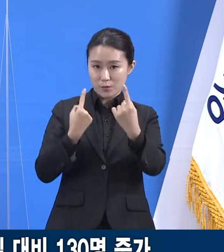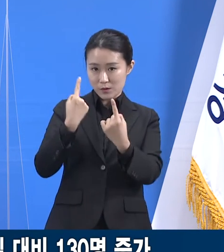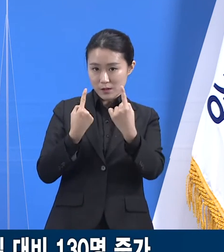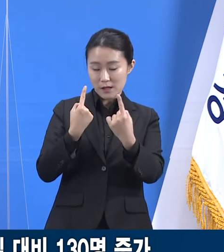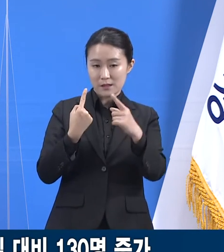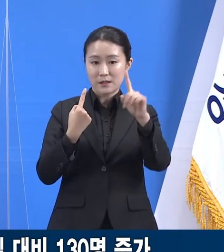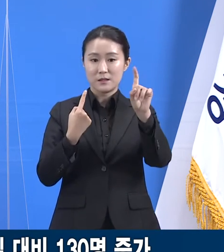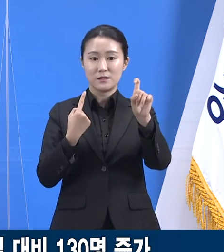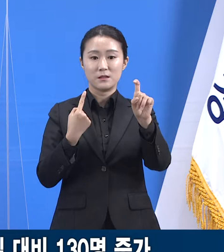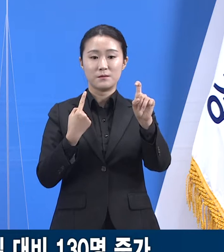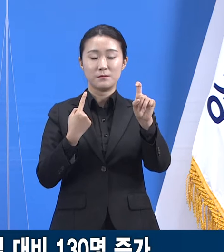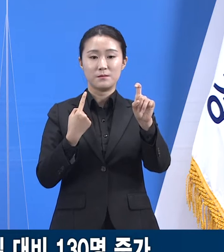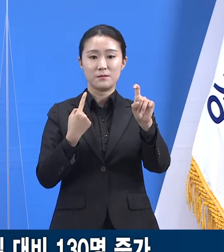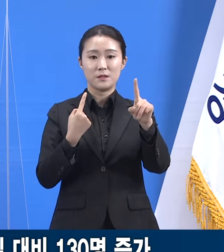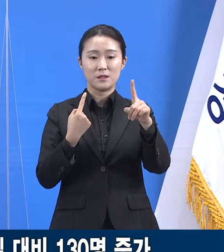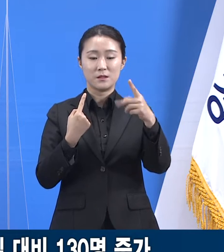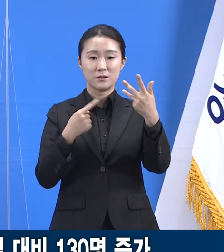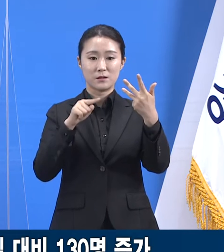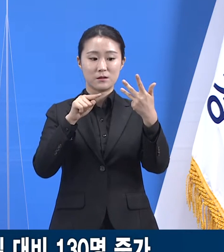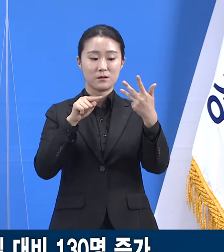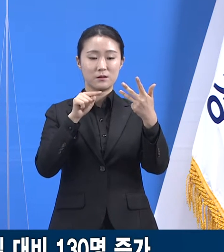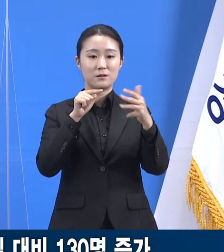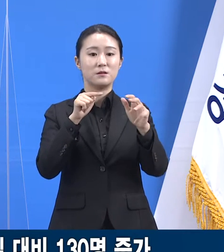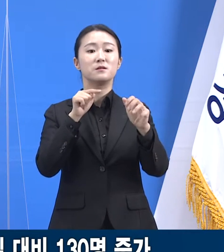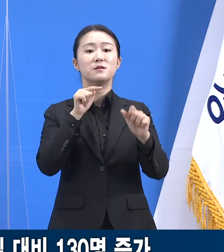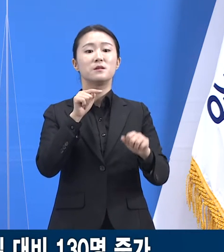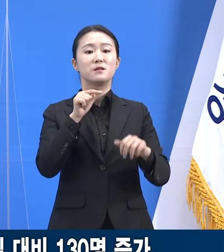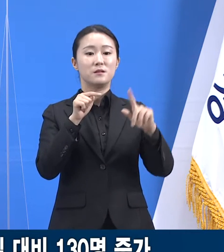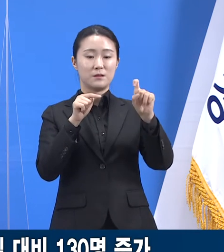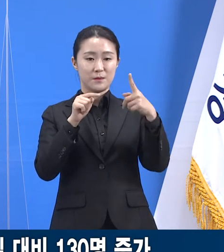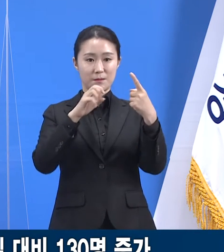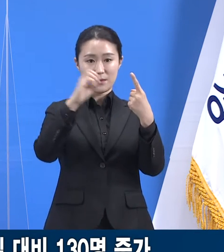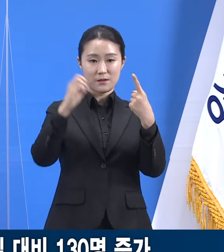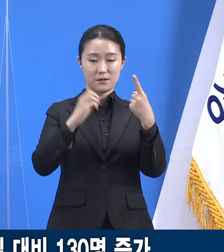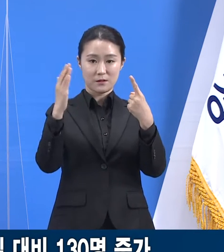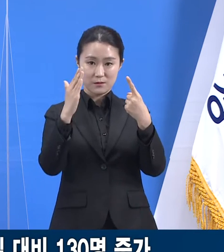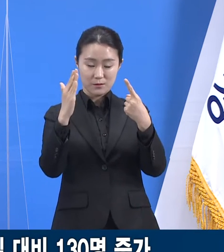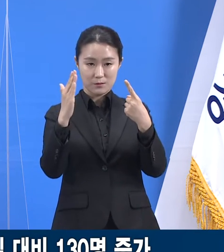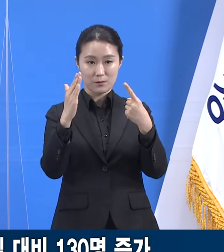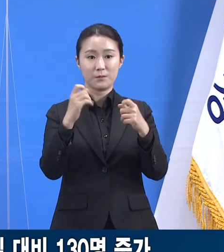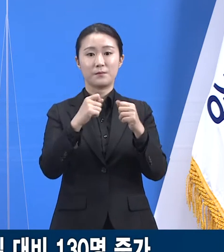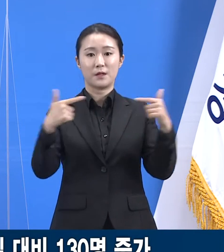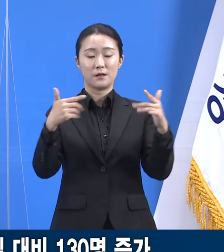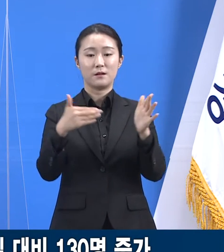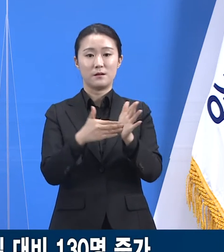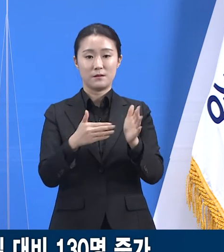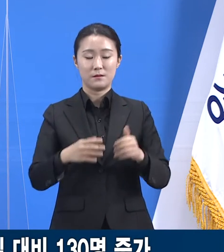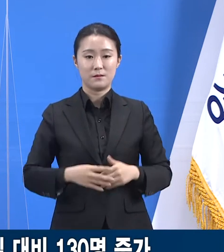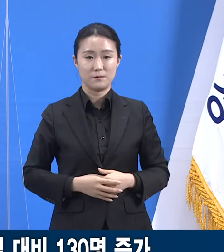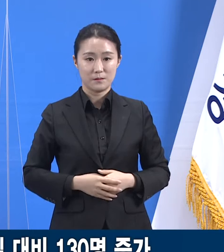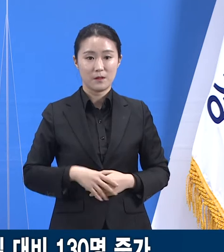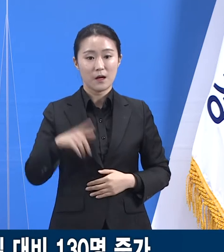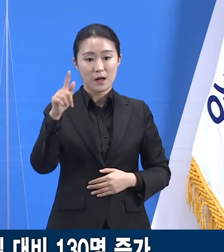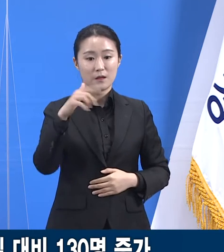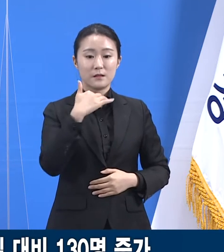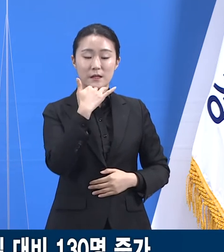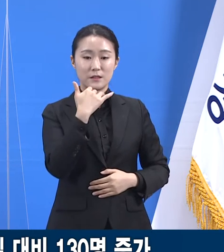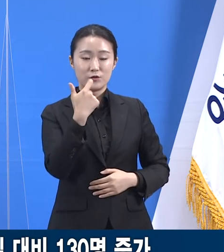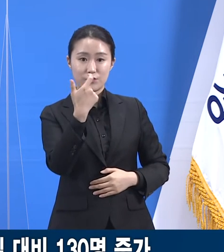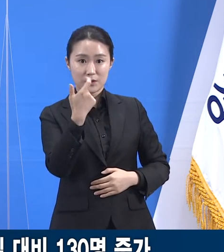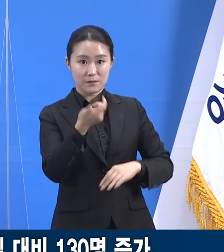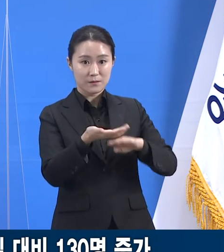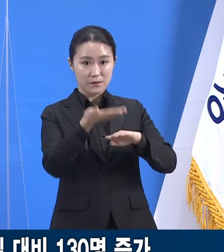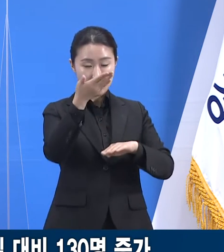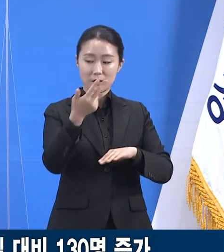증가했습니다. 60세 이상 고령 확진자는 일평균 36명으로 전주